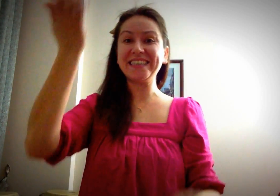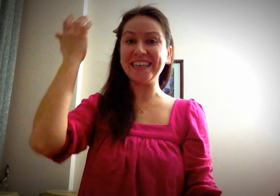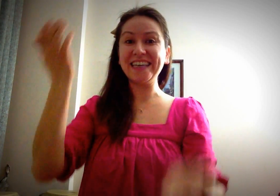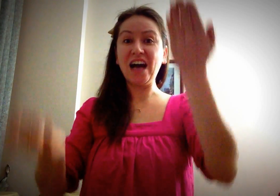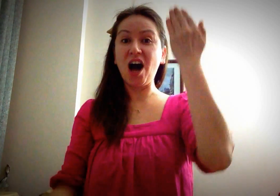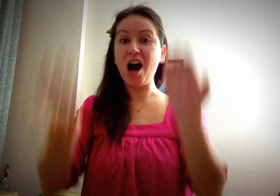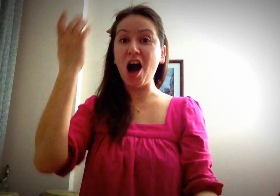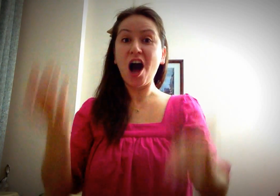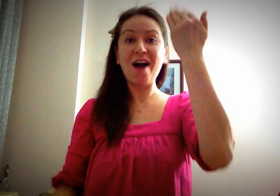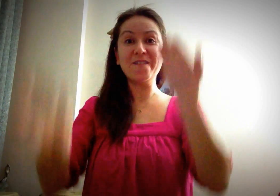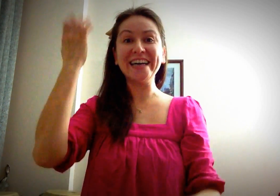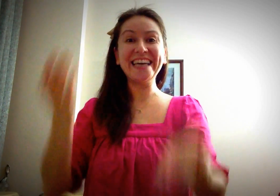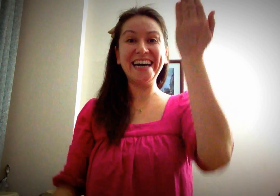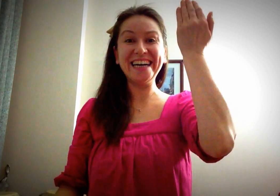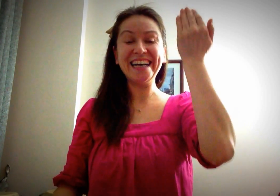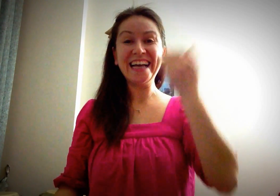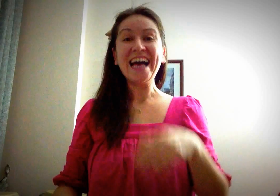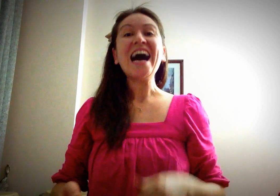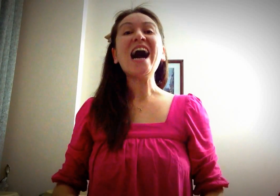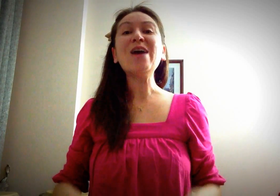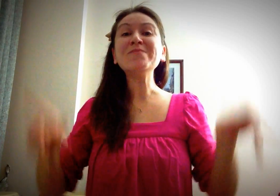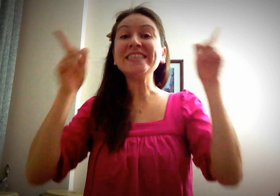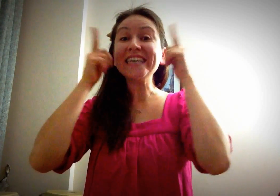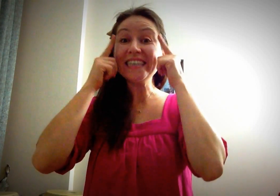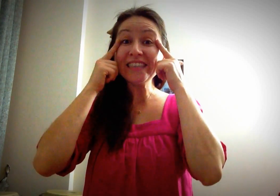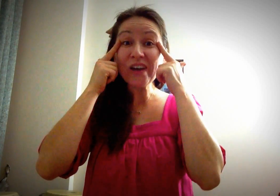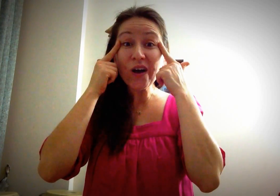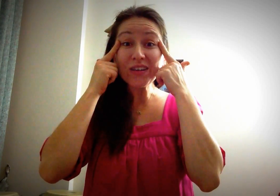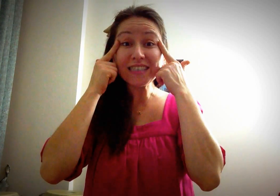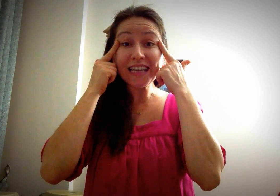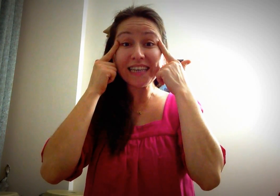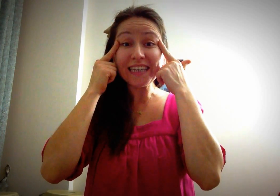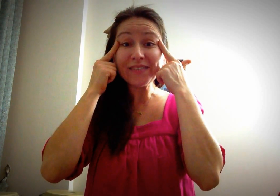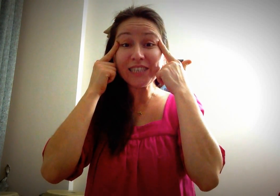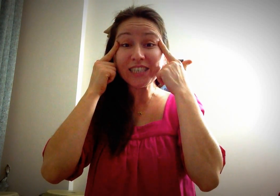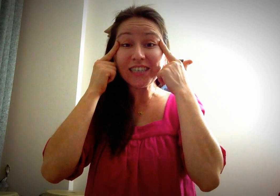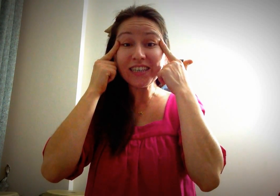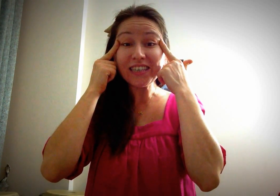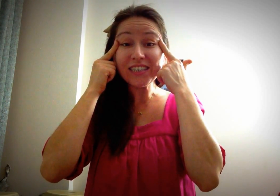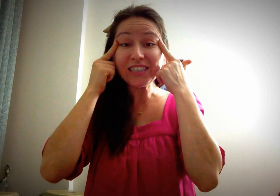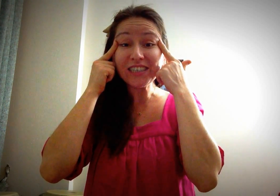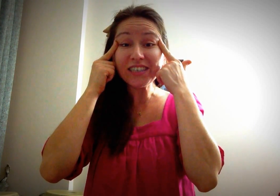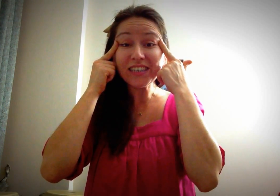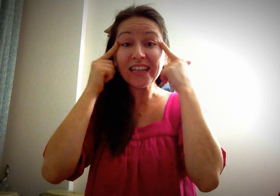ha ha havaya. Hamsi'nin gözleri ışıl ışıl